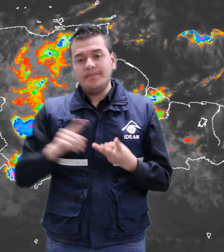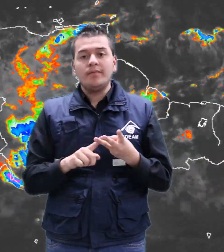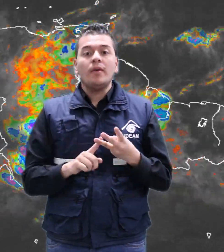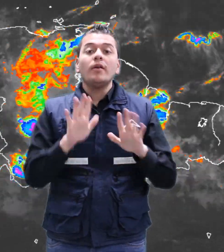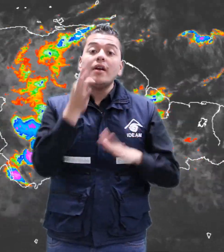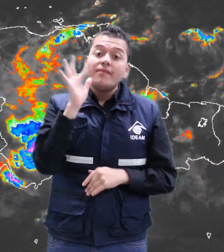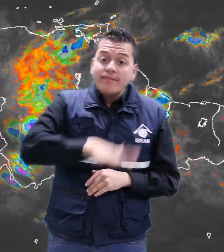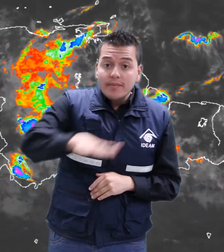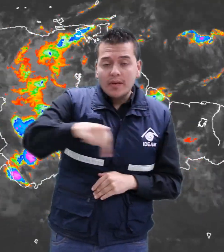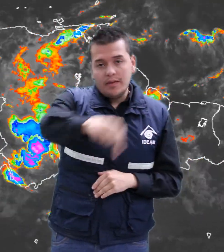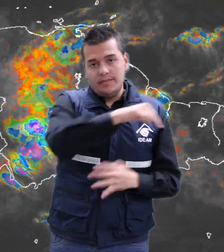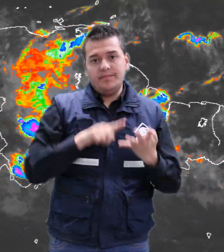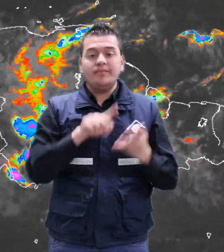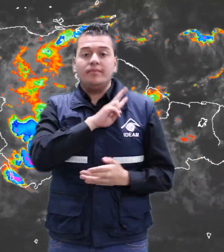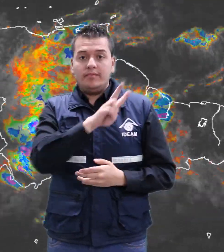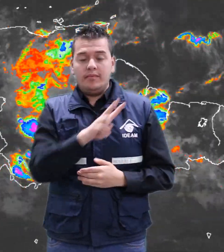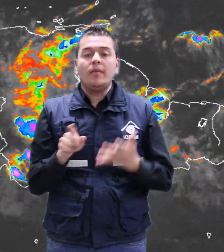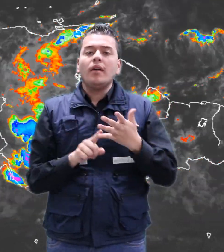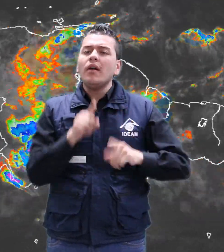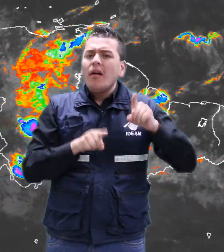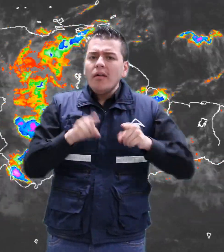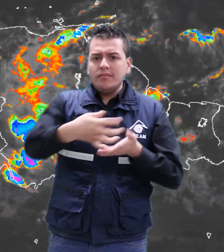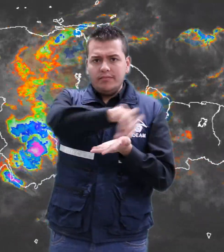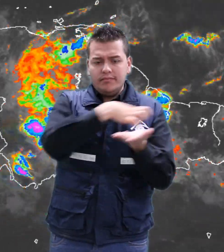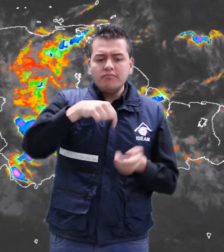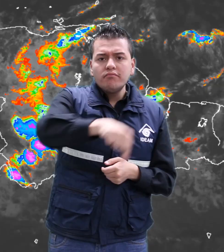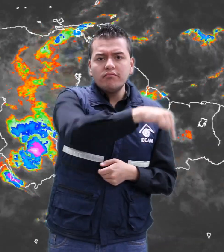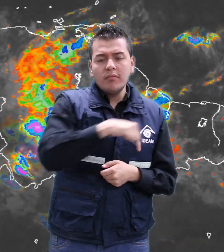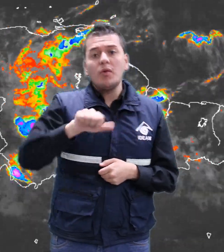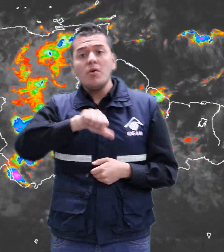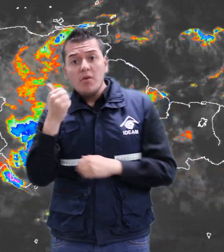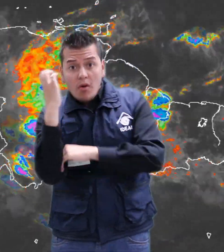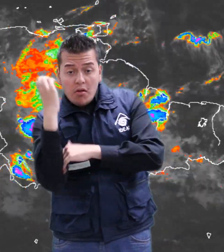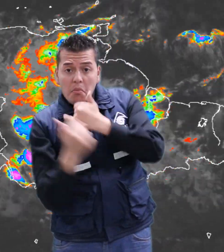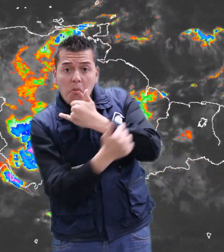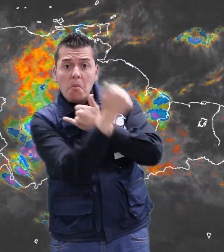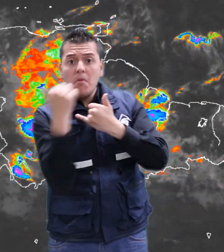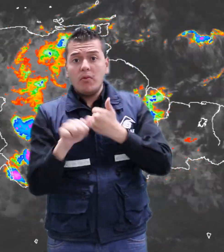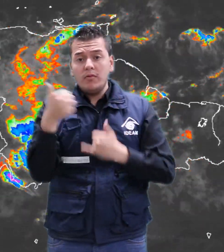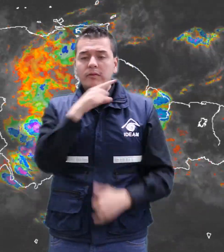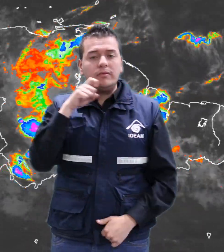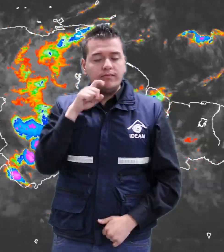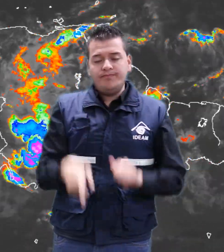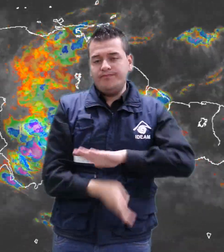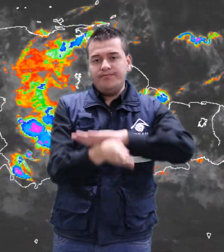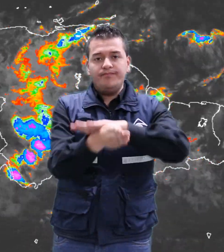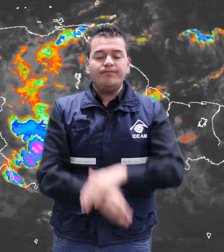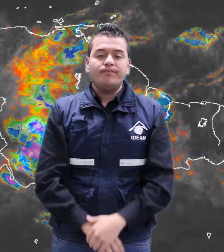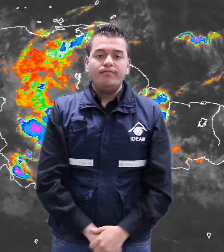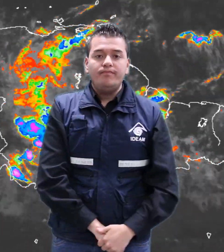sectores del eje cafetero, Valle del Cauca y zonas de Santander. En el resto del territorio nacional predominio de tiempo seco.